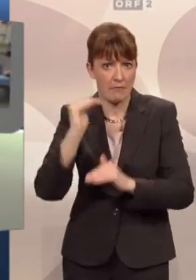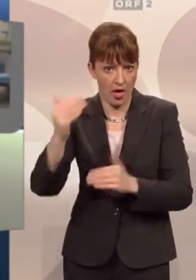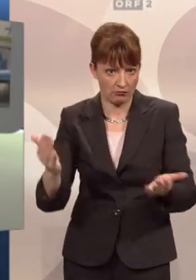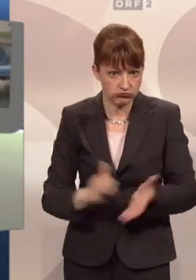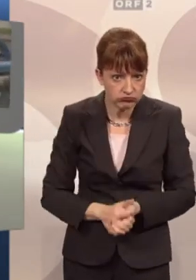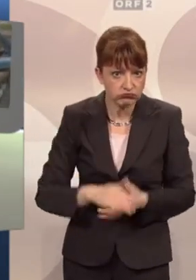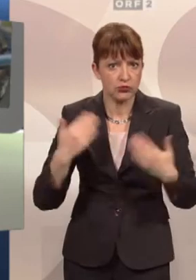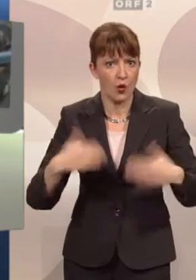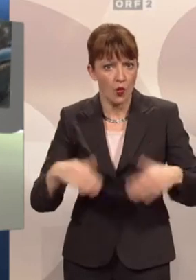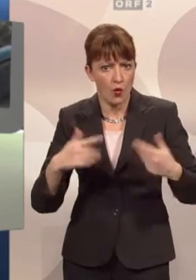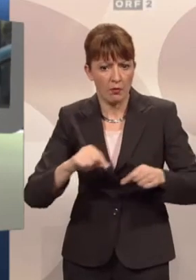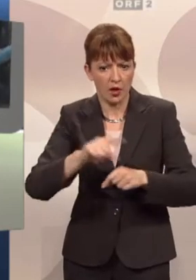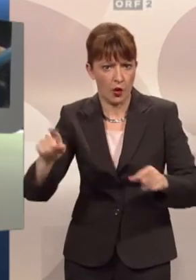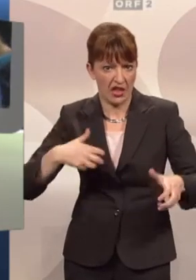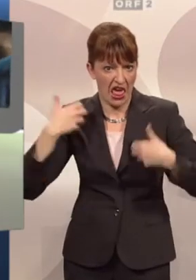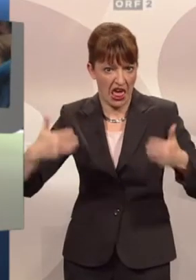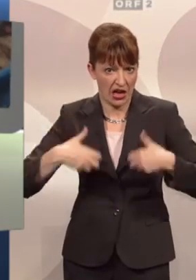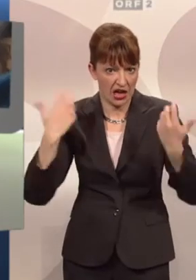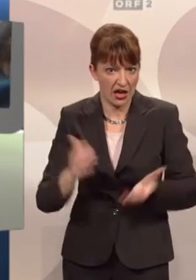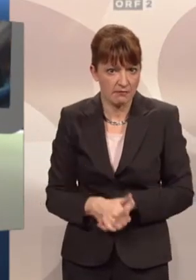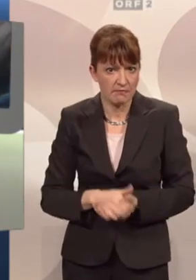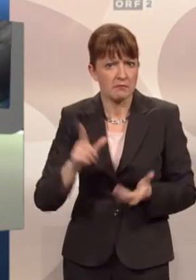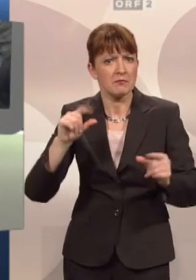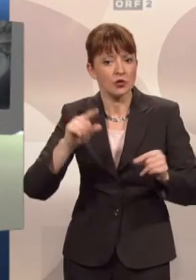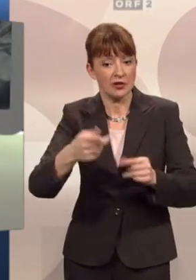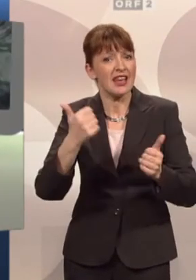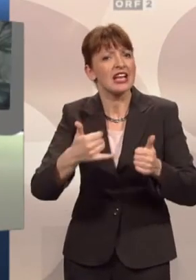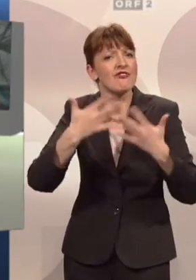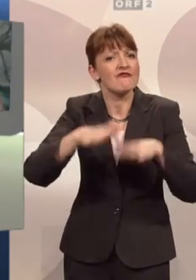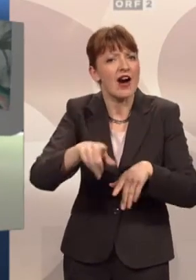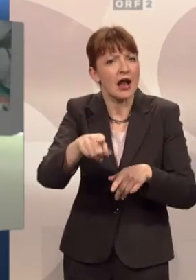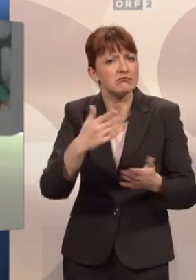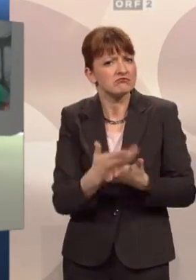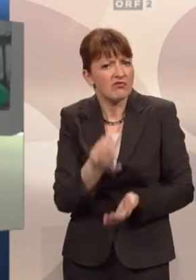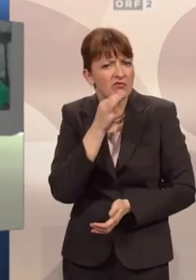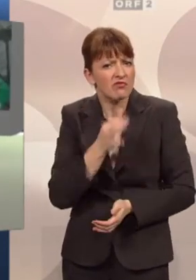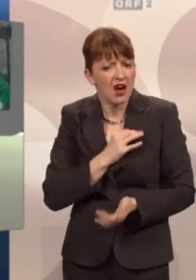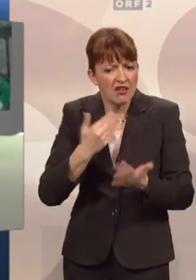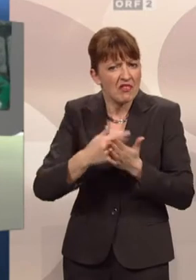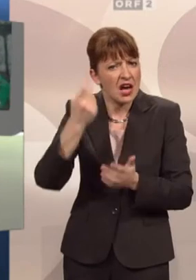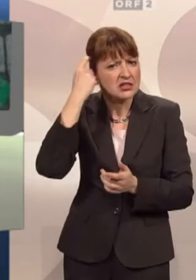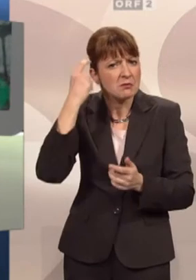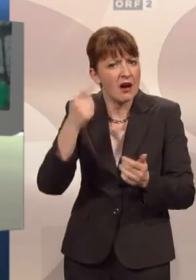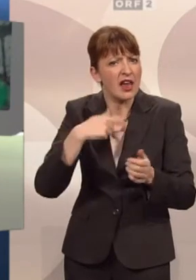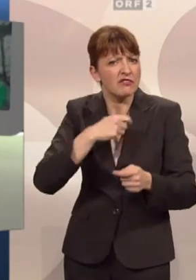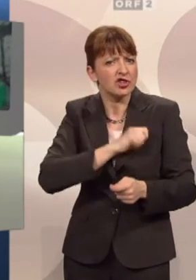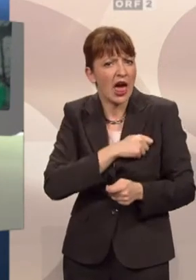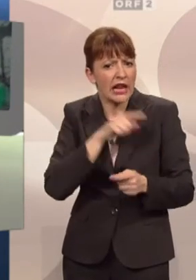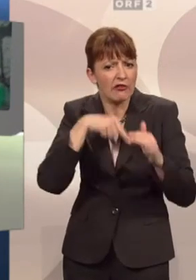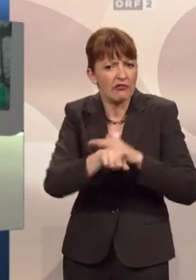um es vorsichtig auszudrücken, keinen freut. Im folgenden Fall muss man sich aber wirklich fragen, was sich die Park-Sheriffs dabei gedacht haben und wie